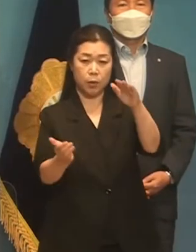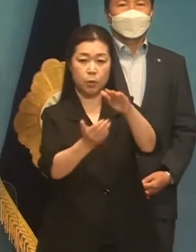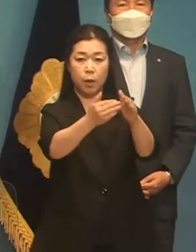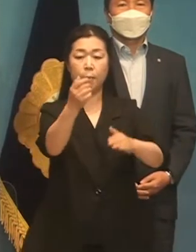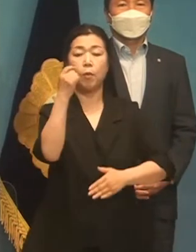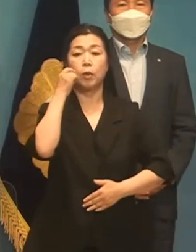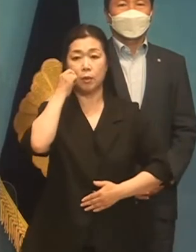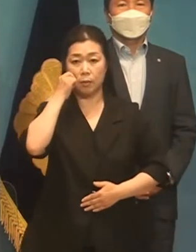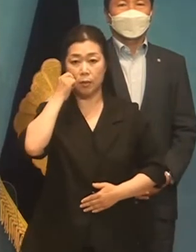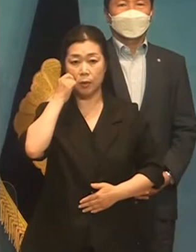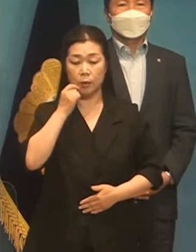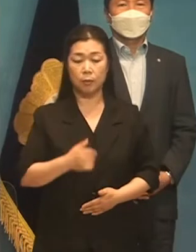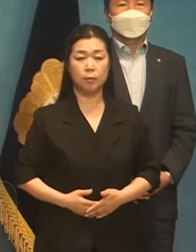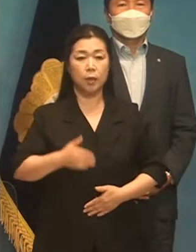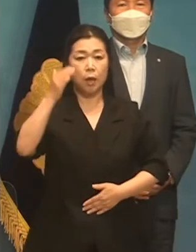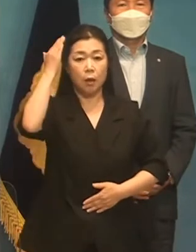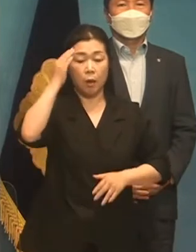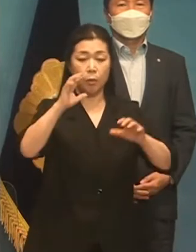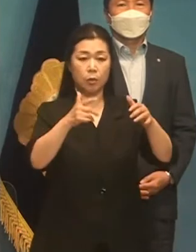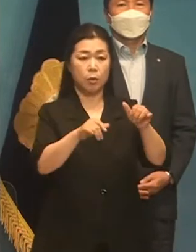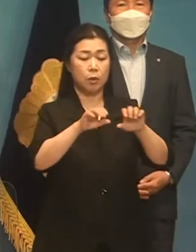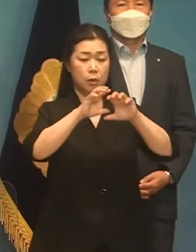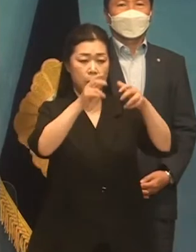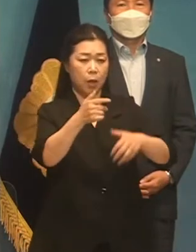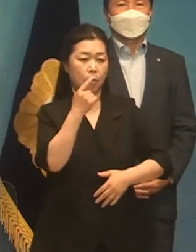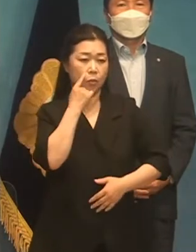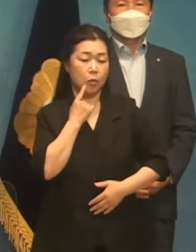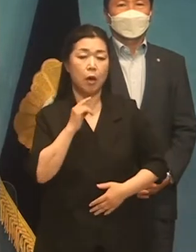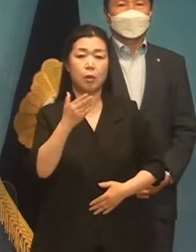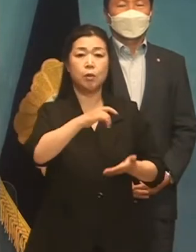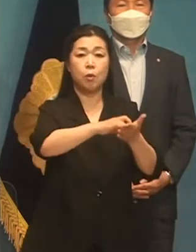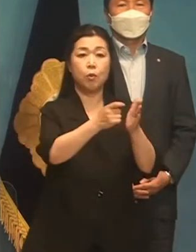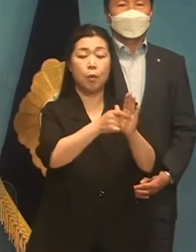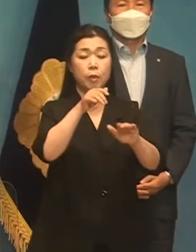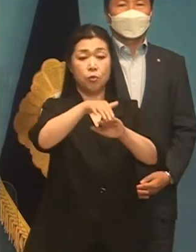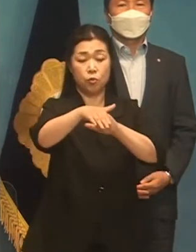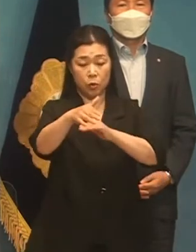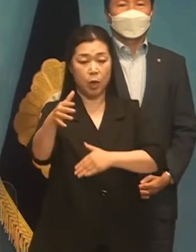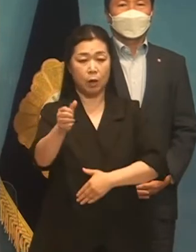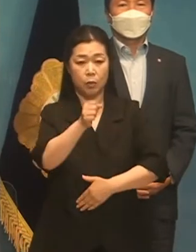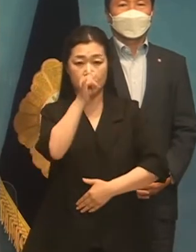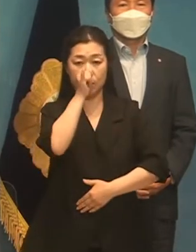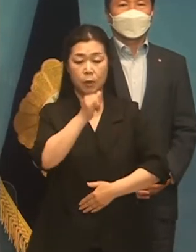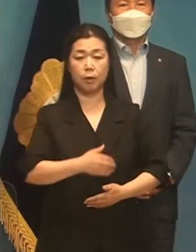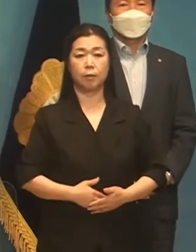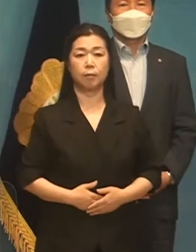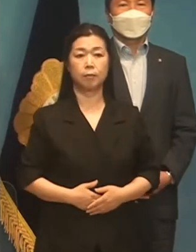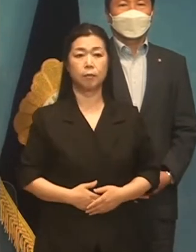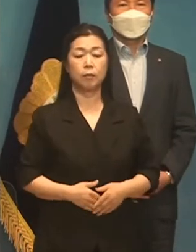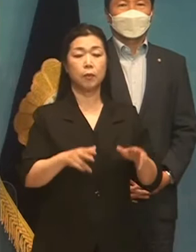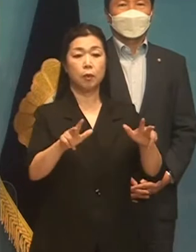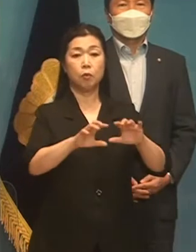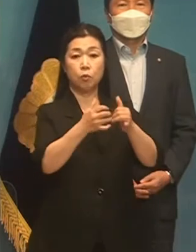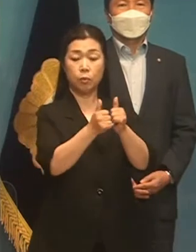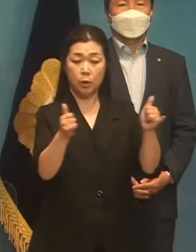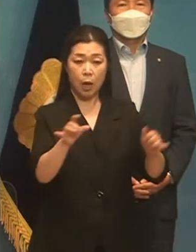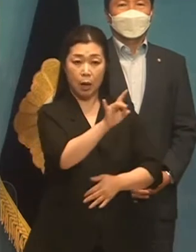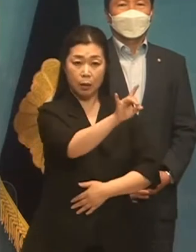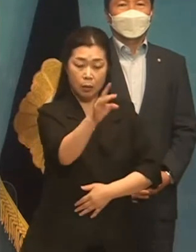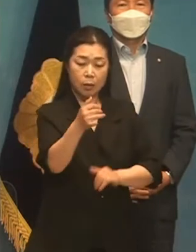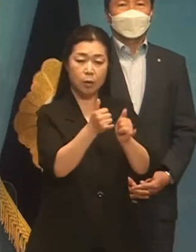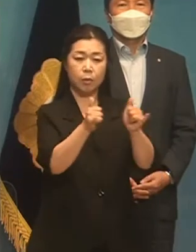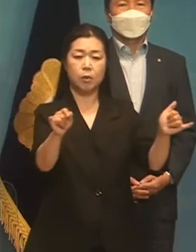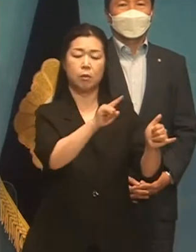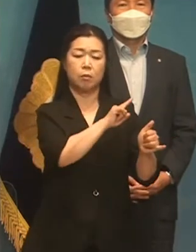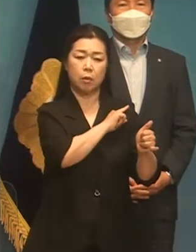못했습니다. 대한민국 전 세계가 벌어온 민주주의를 보기였습니다. 우리 국민 한 분 한 분이